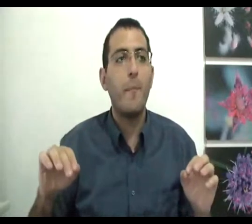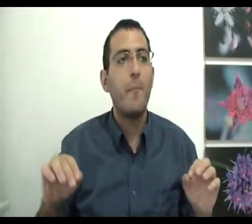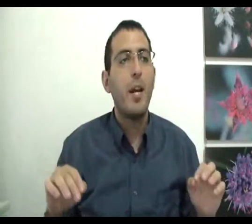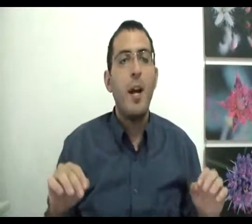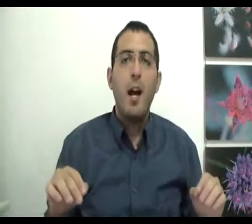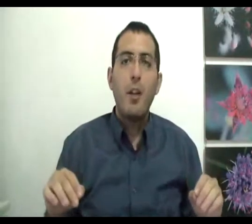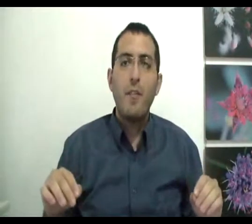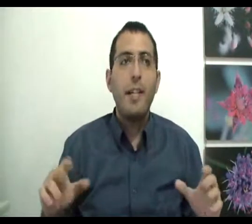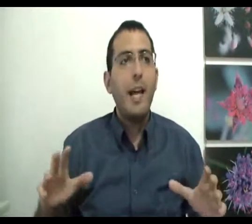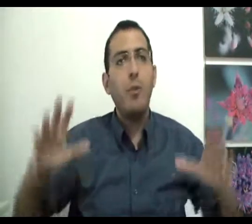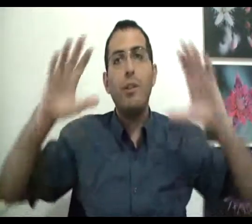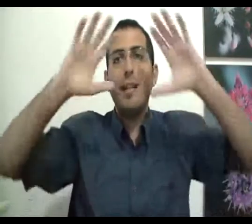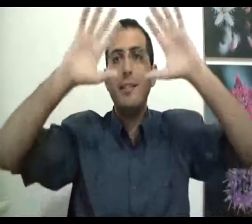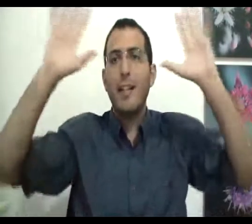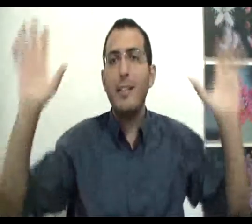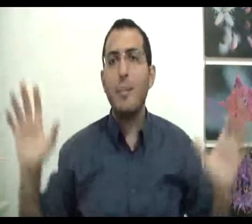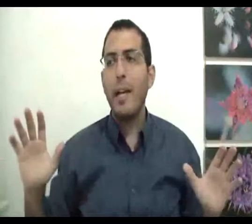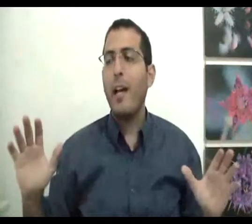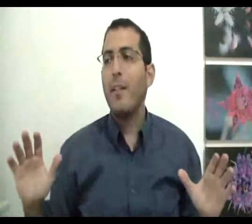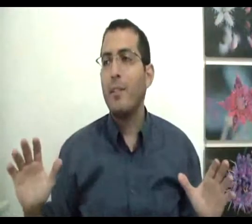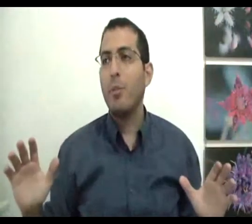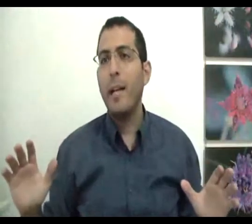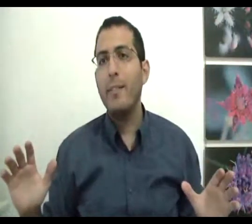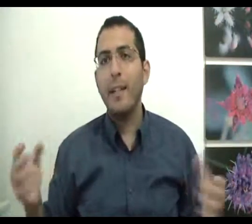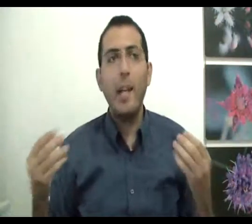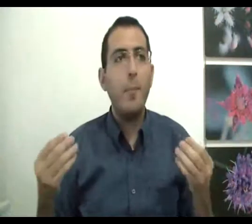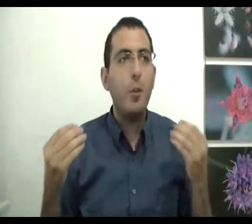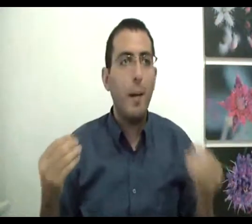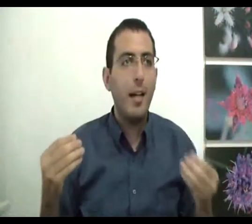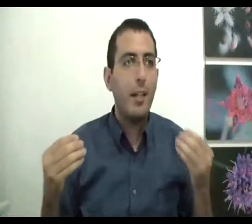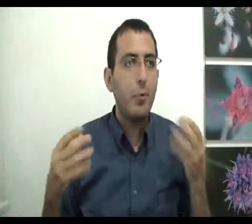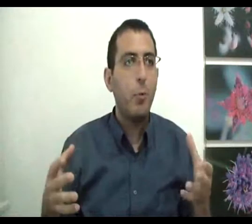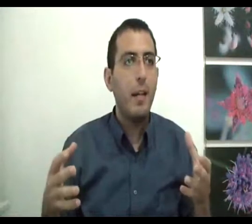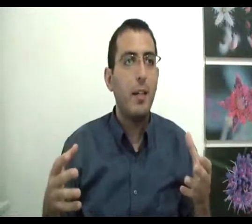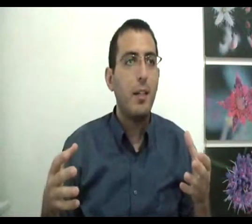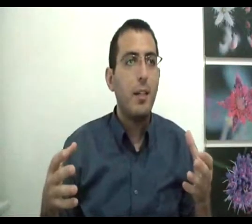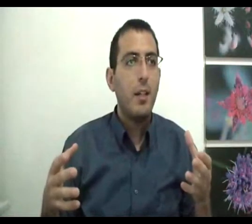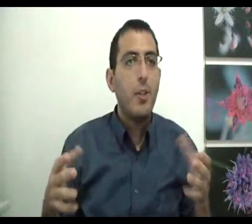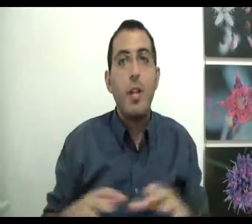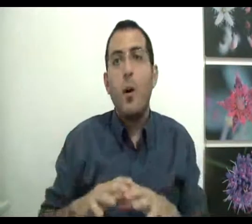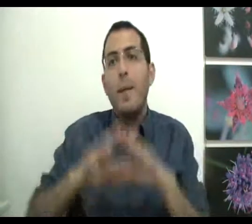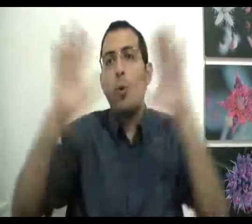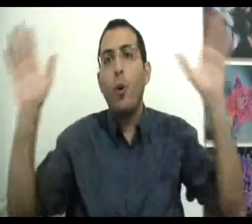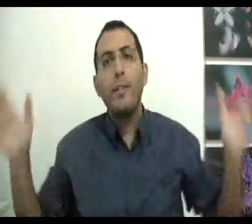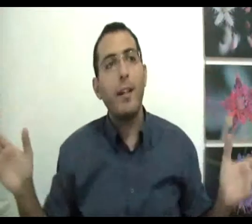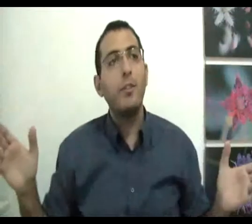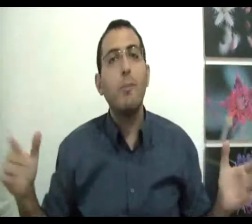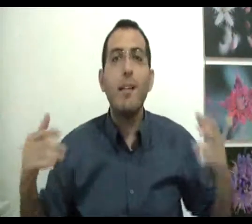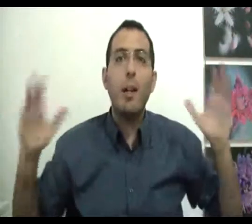עכשיו העניין הוא שצריך להסתכל על איזה בריאה רחבה זאת אומרת אם נאמר לדוגמה שלעולם כולו אין תכלית זאת אומרת העולם